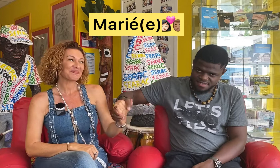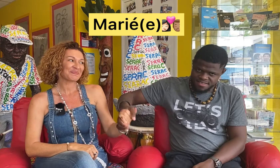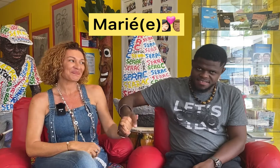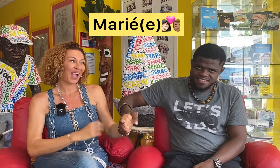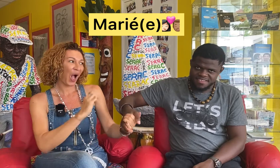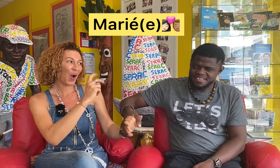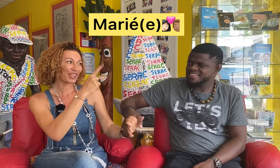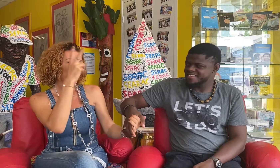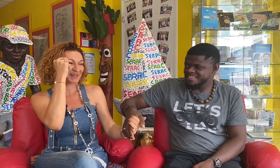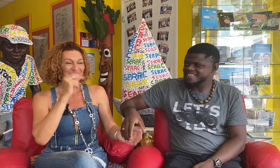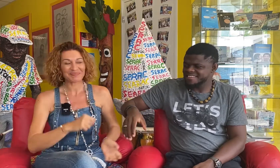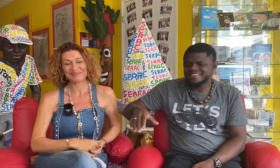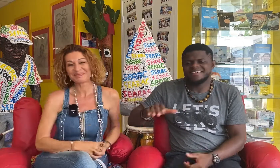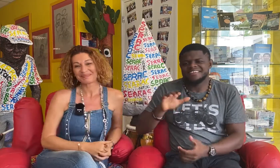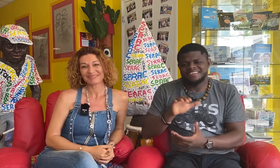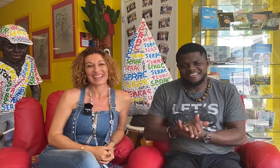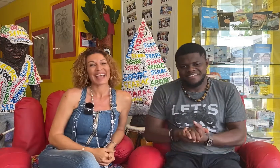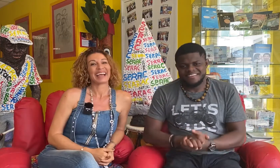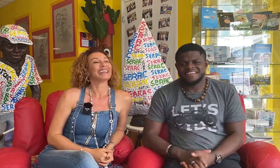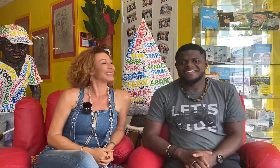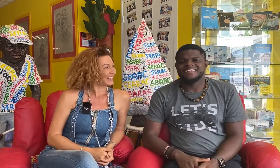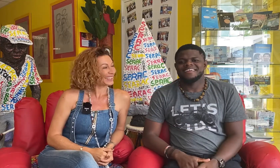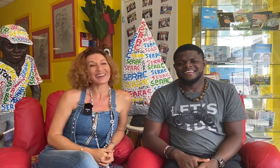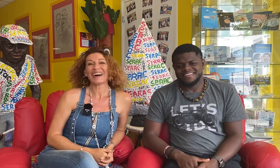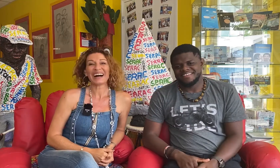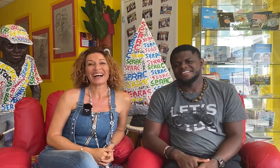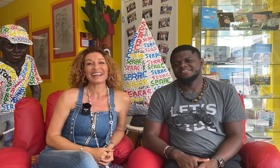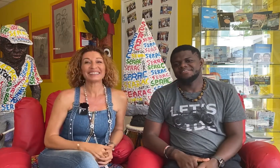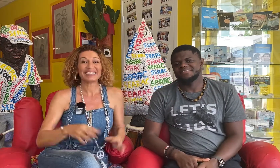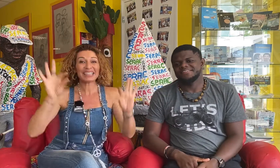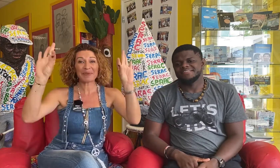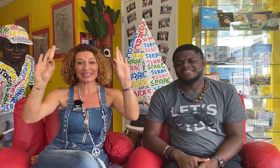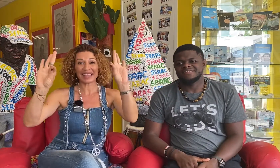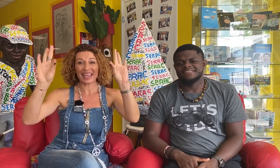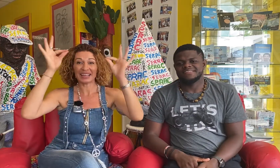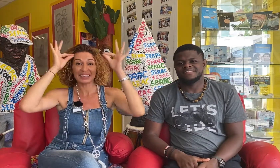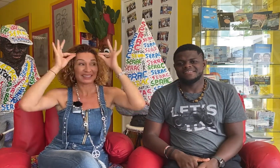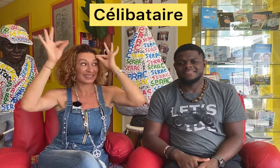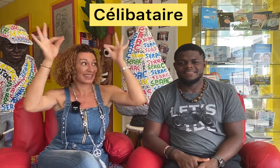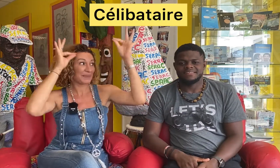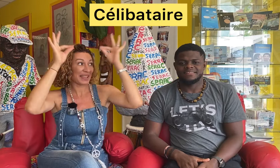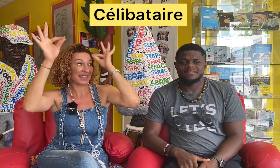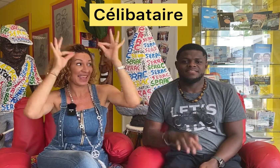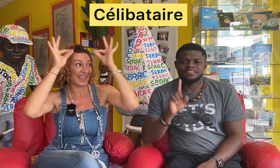Ok. D'accord. Célibataire. Célibataire.